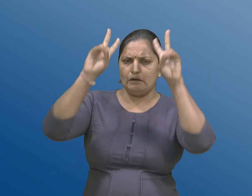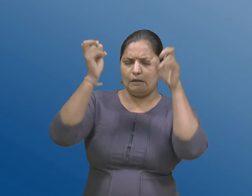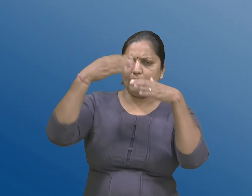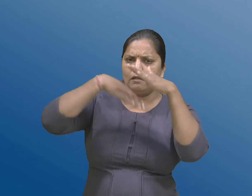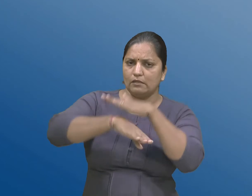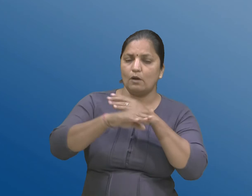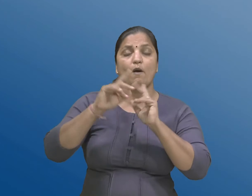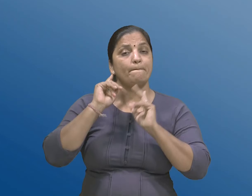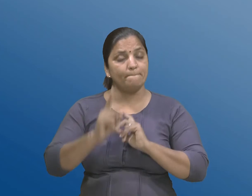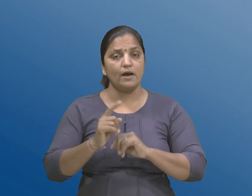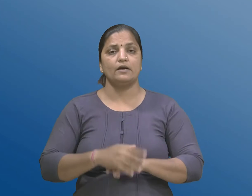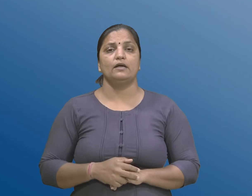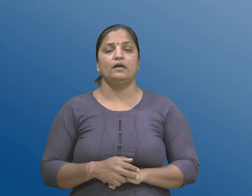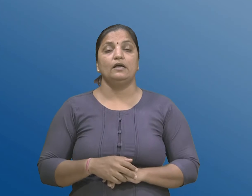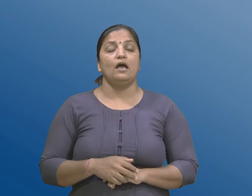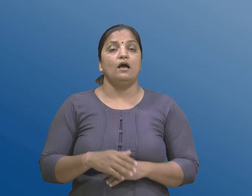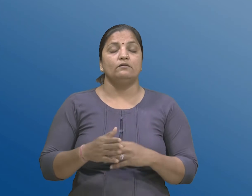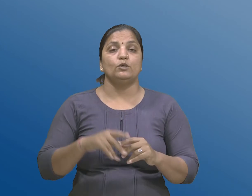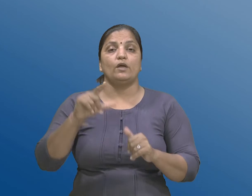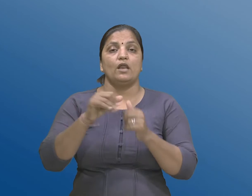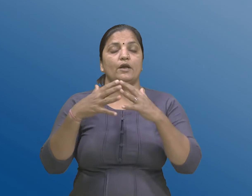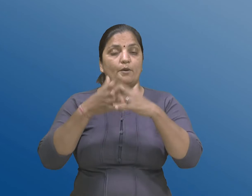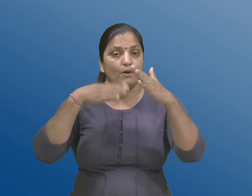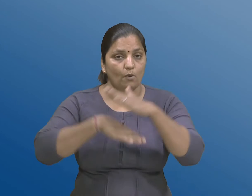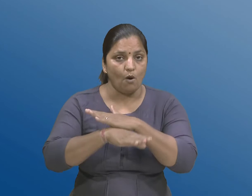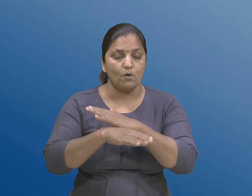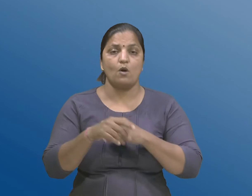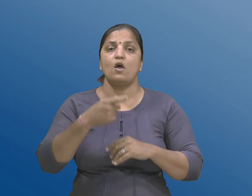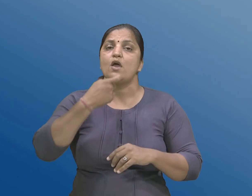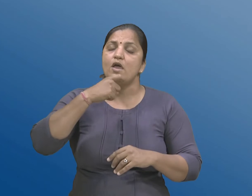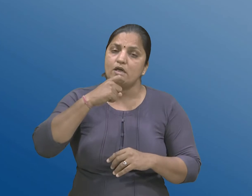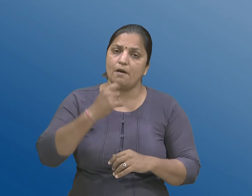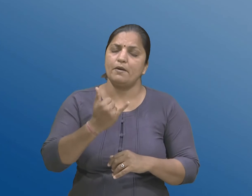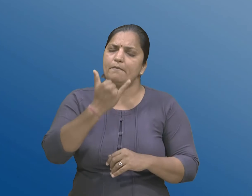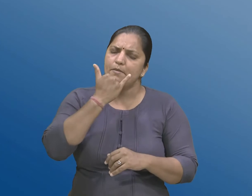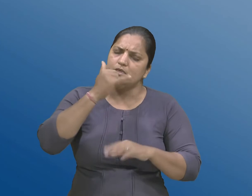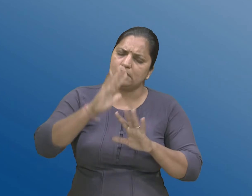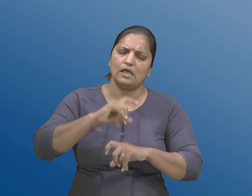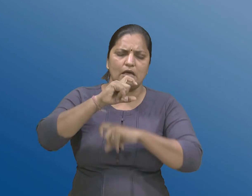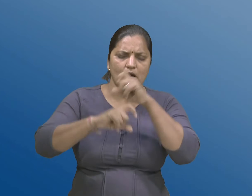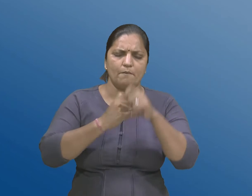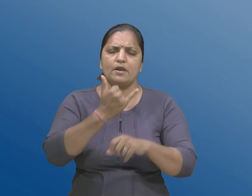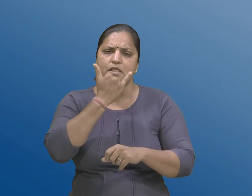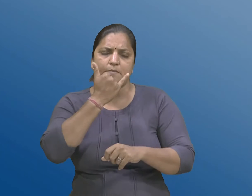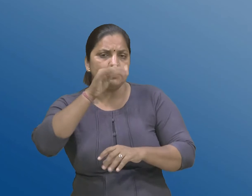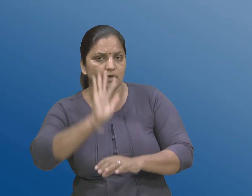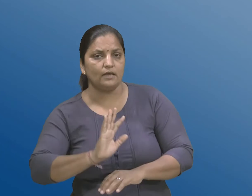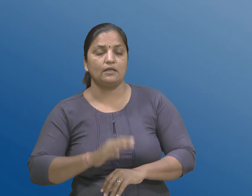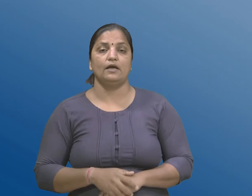पन ज्यान आ काईदा हे ठल गुनो कंपनी द्वारा आचरवामा आववो छे अनि ए साबित